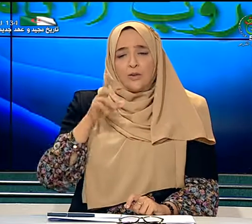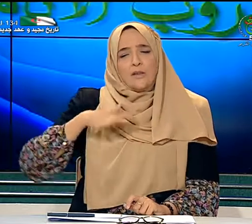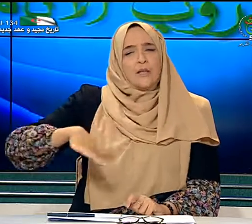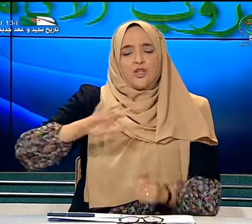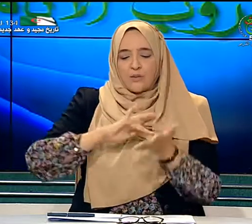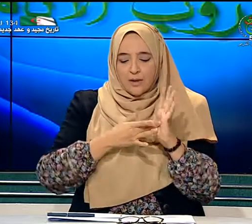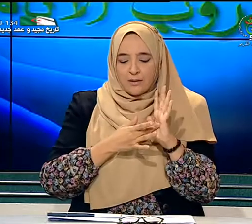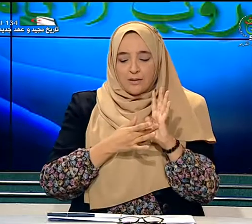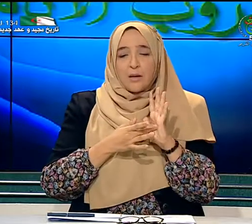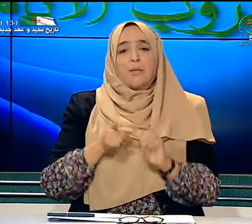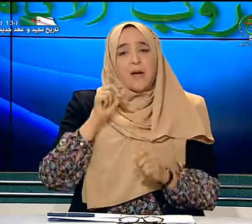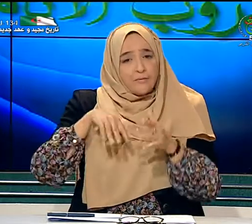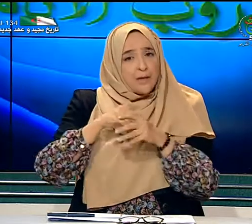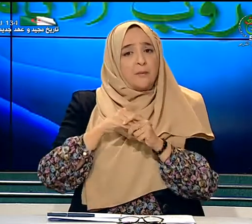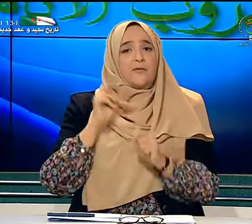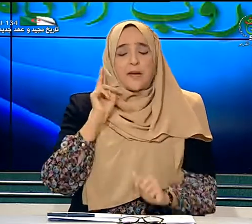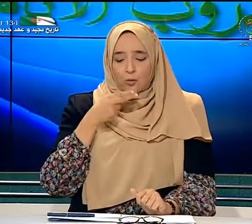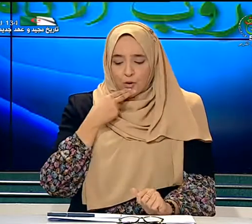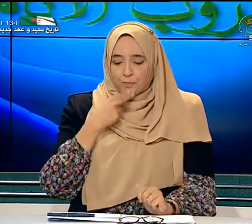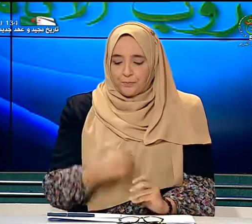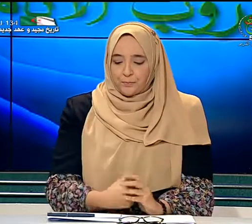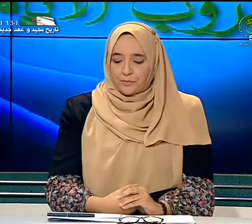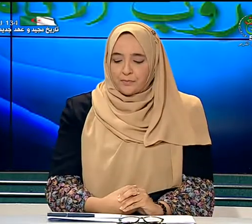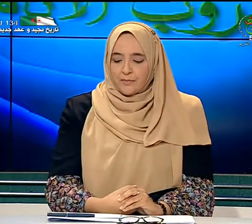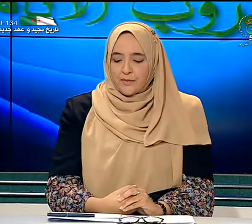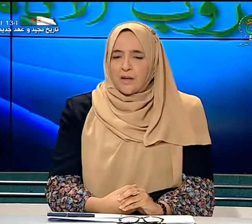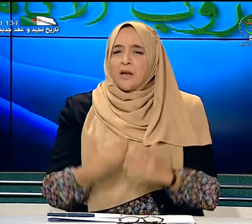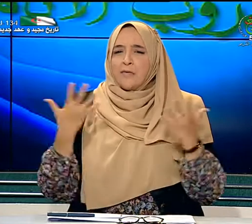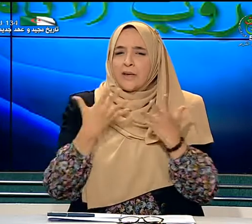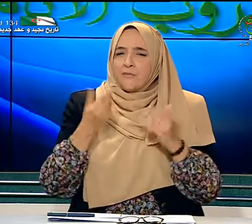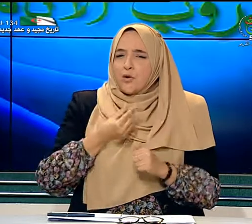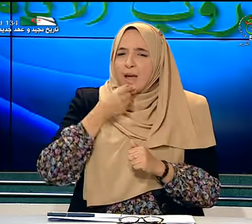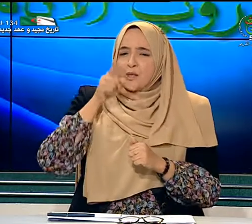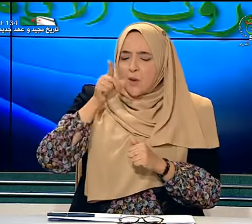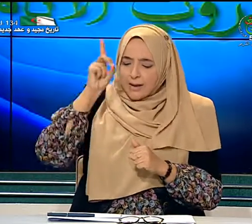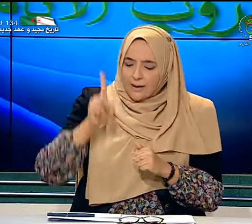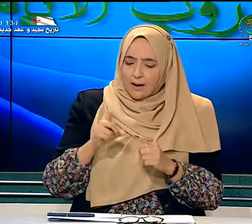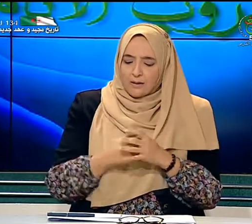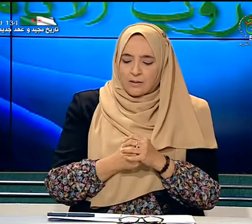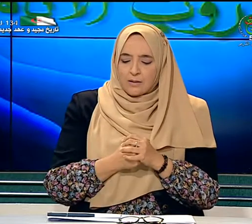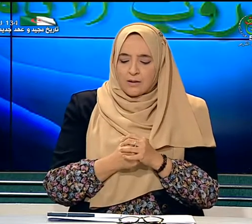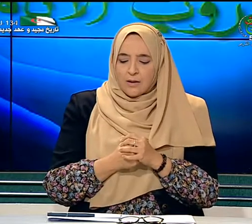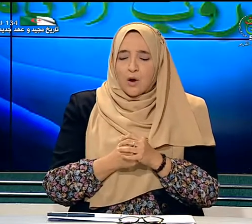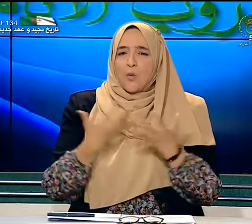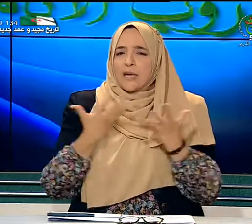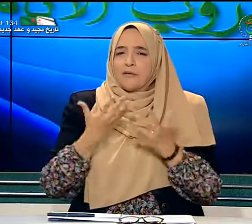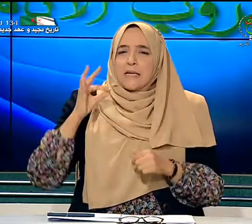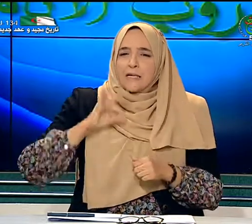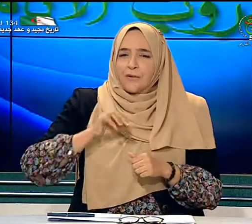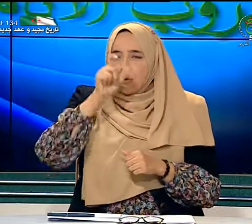للجميع بما فيهم فئة الصم فكيف يمارس هذا الحق وكيف يستفيد